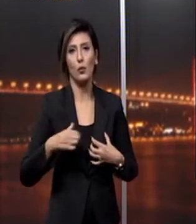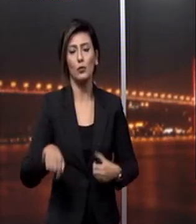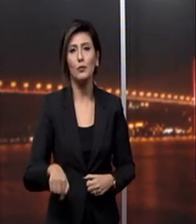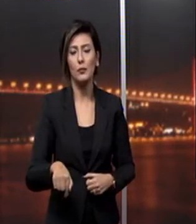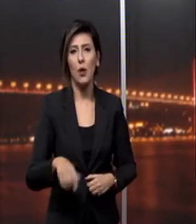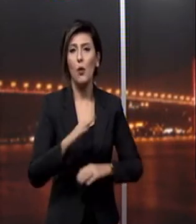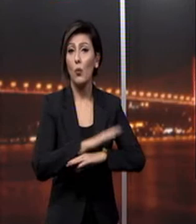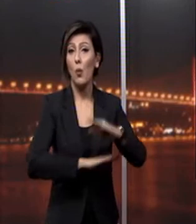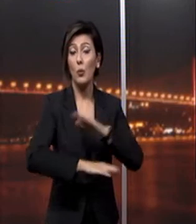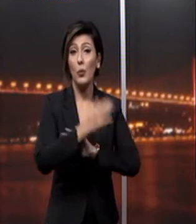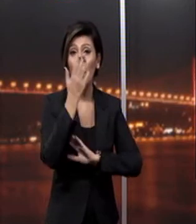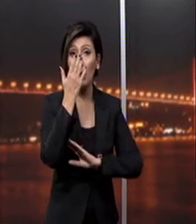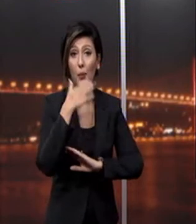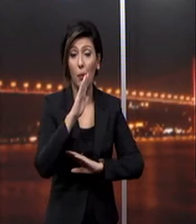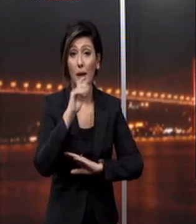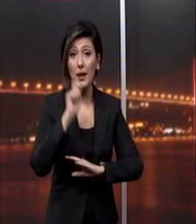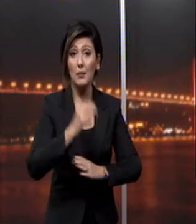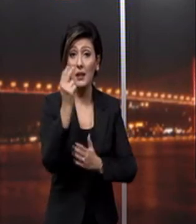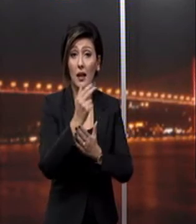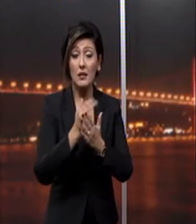olmayan Akgün'ün yaptığı resimler büyük beğeni topluyor